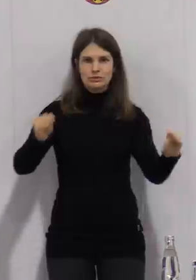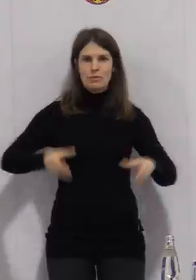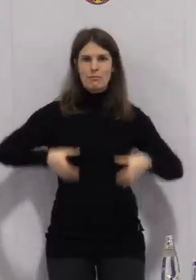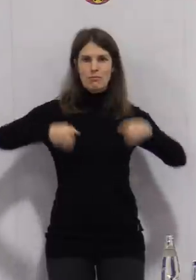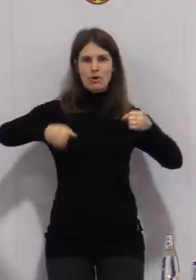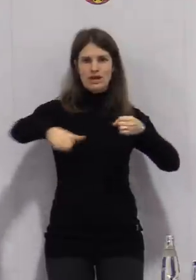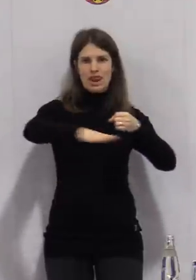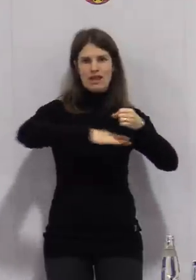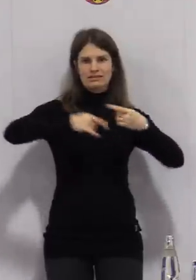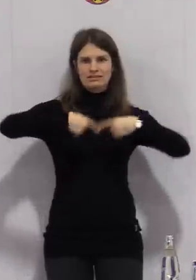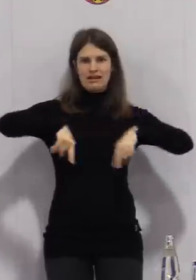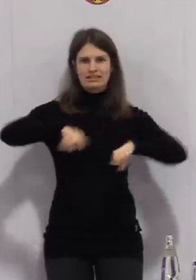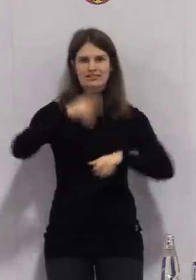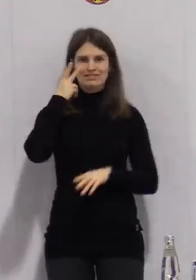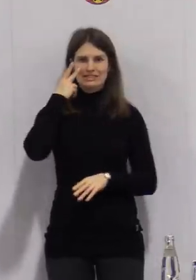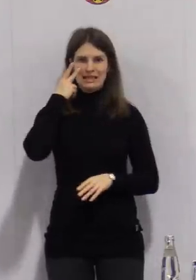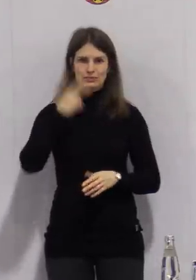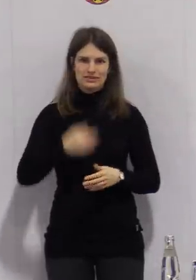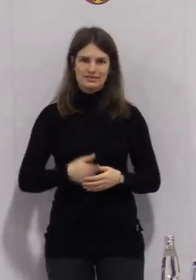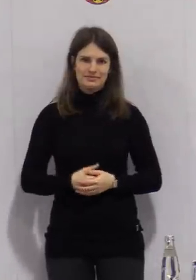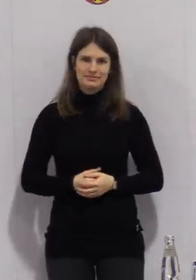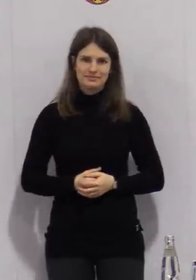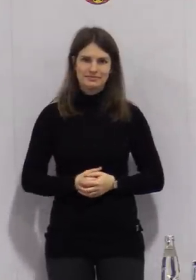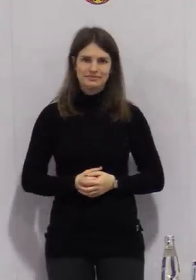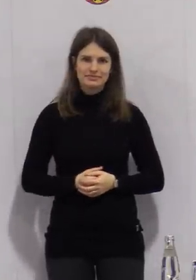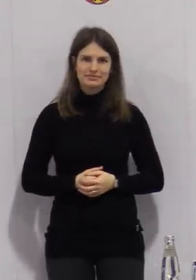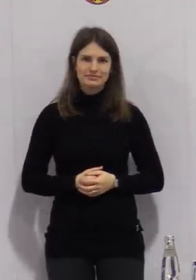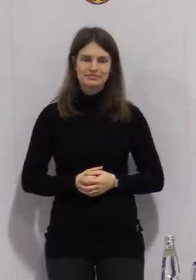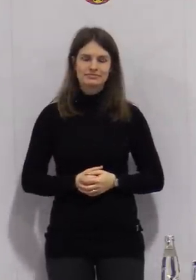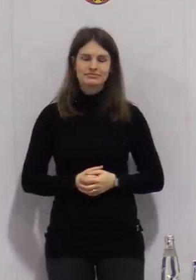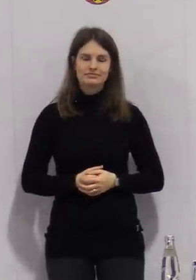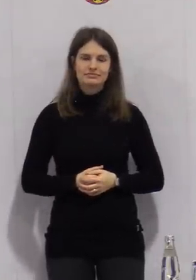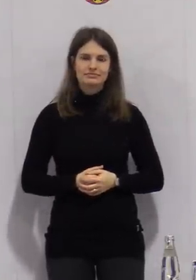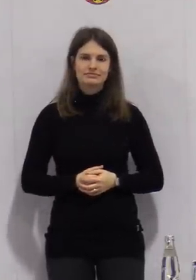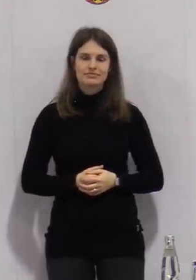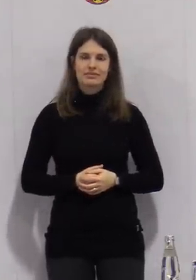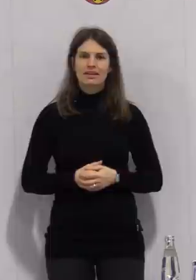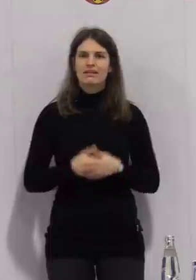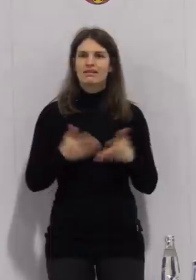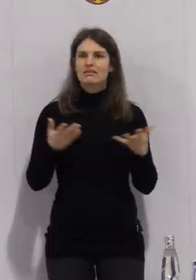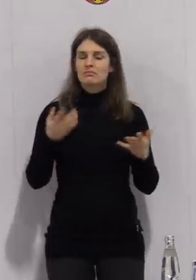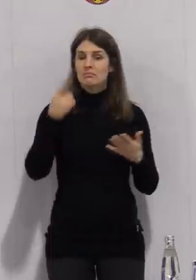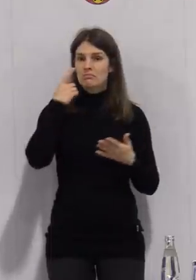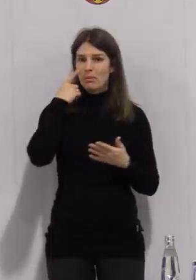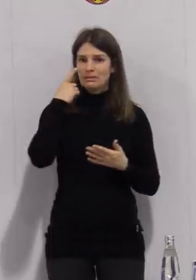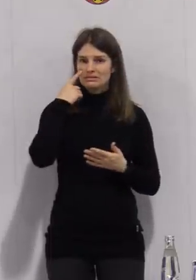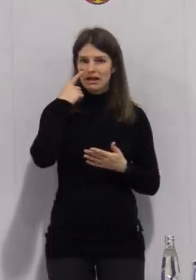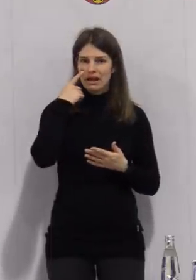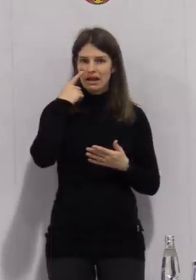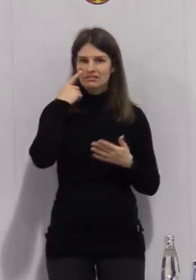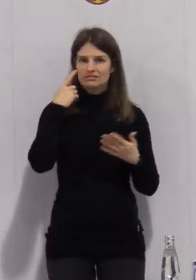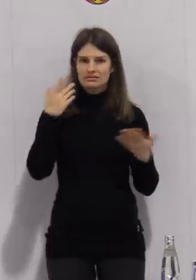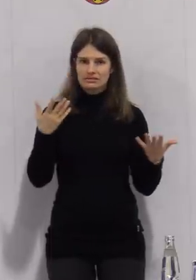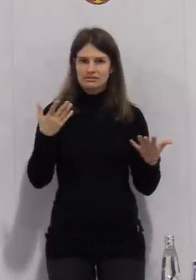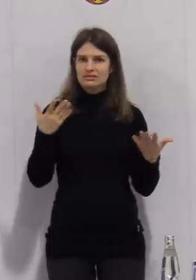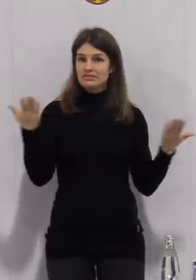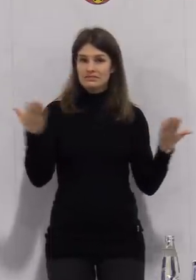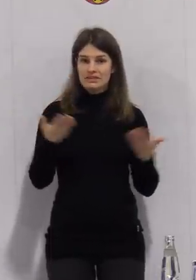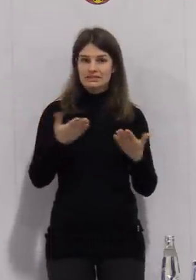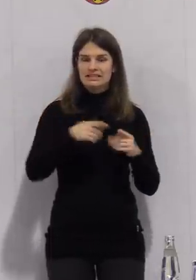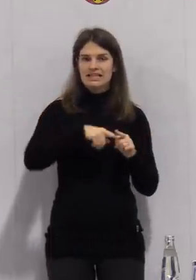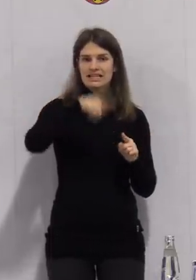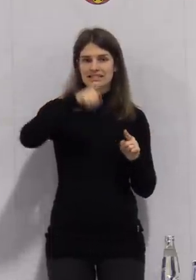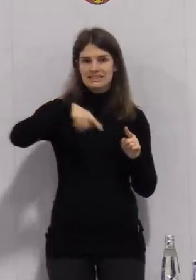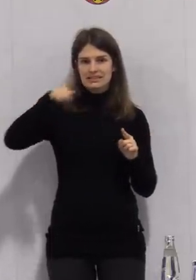Die Lage ist so, dass die Inzidenz heute einen Wert von 198